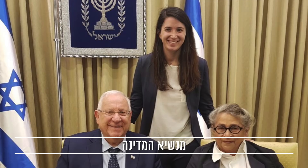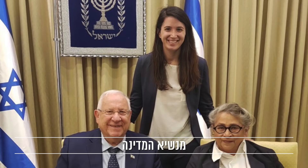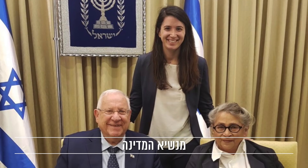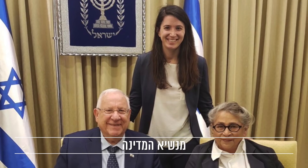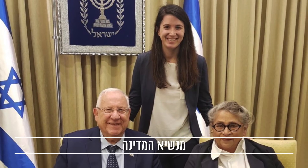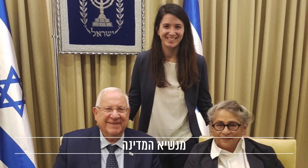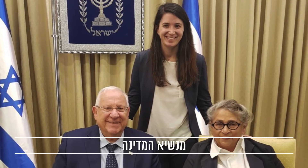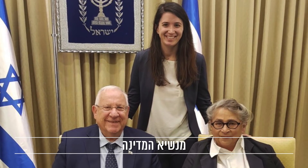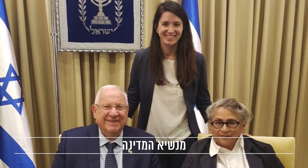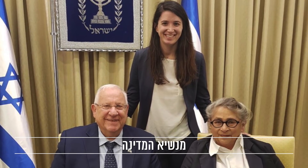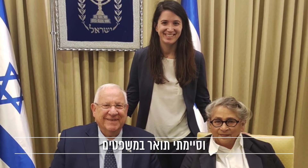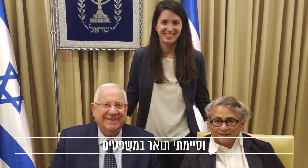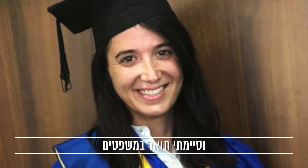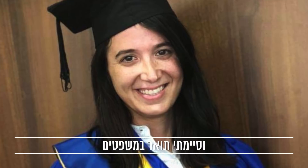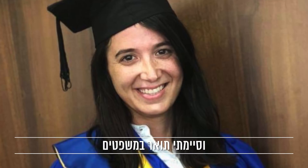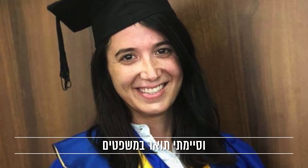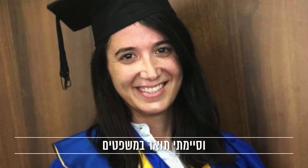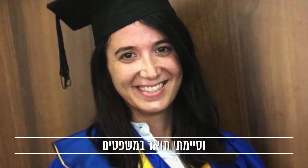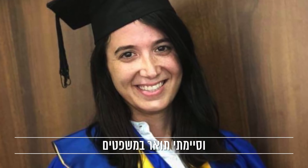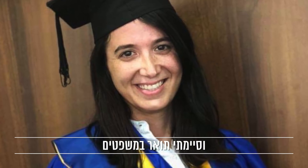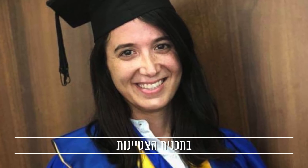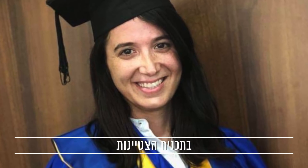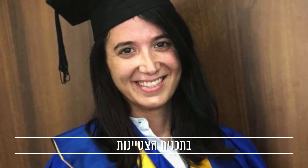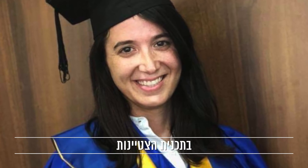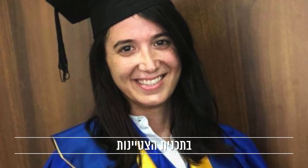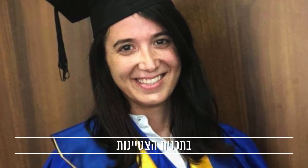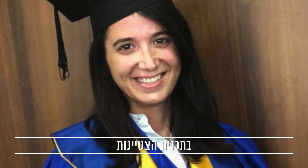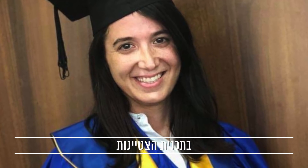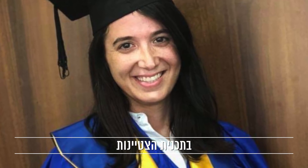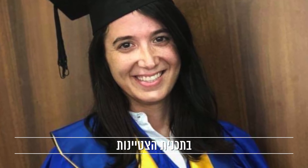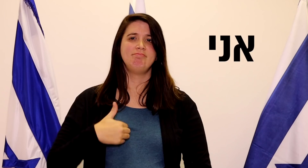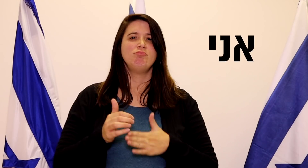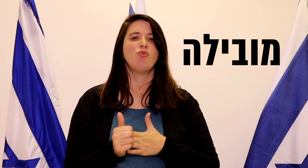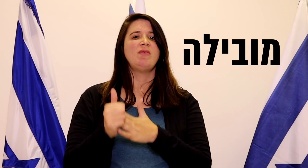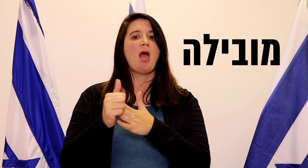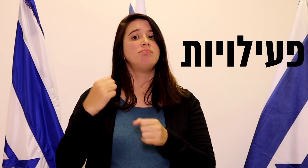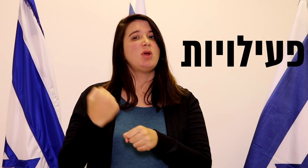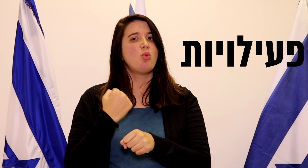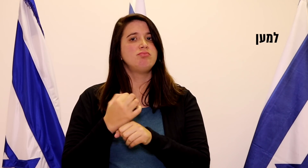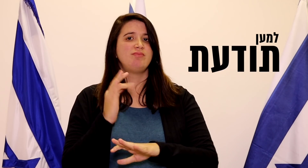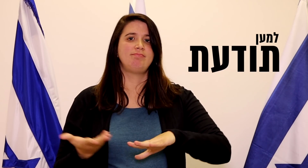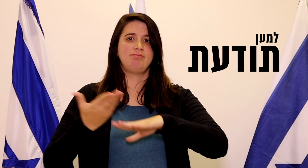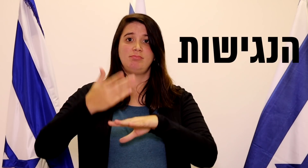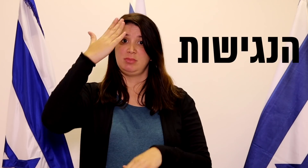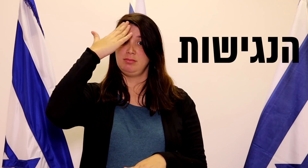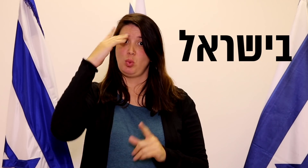מנשיא המדינה וסיימתי תור במשפטים בתוכנית הצטיינות אני מובילה פעילויות למען תודעת הנגישות